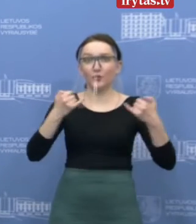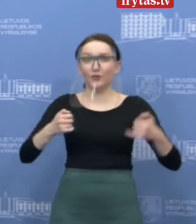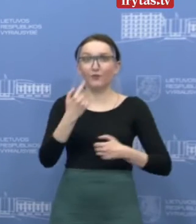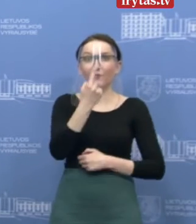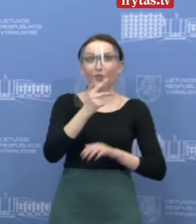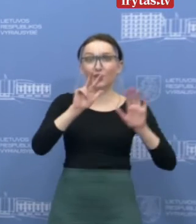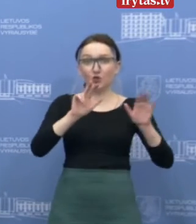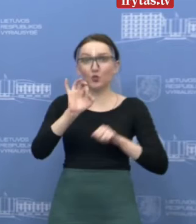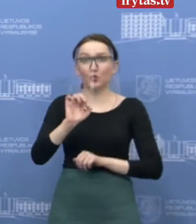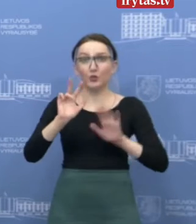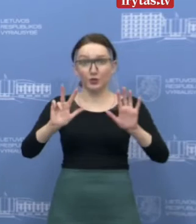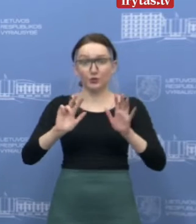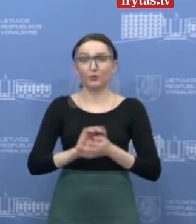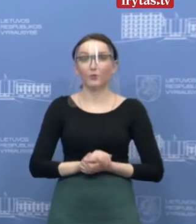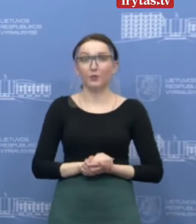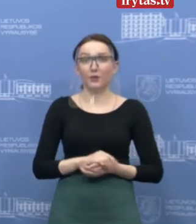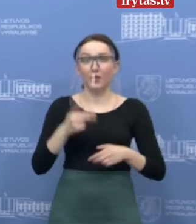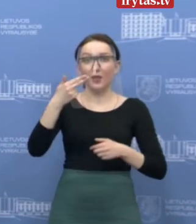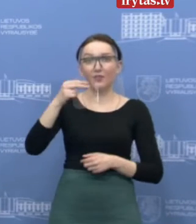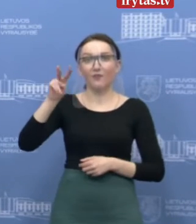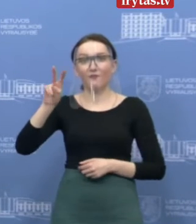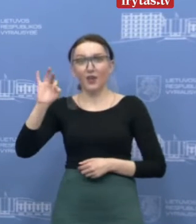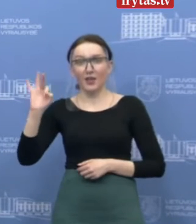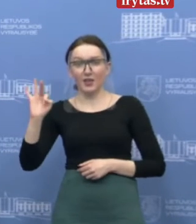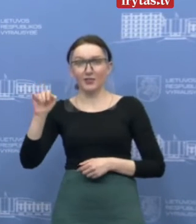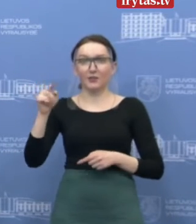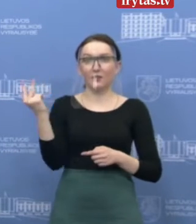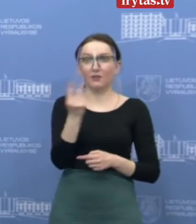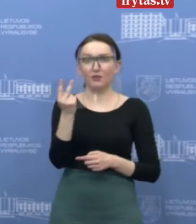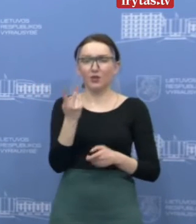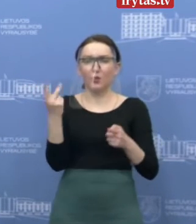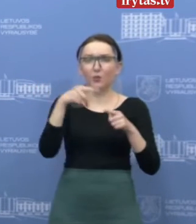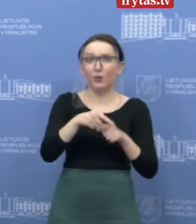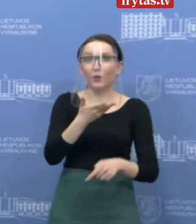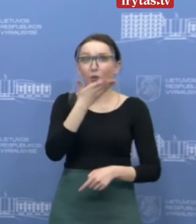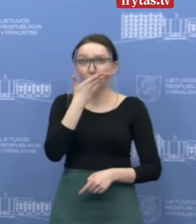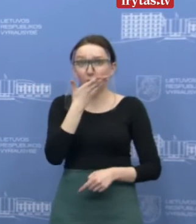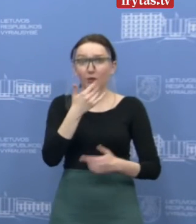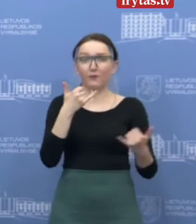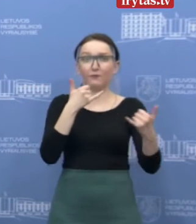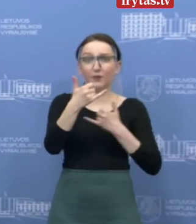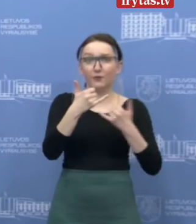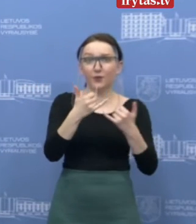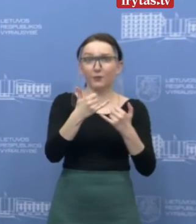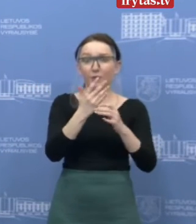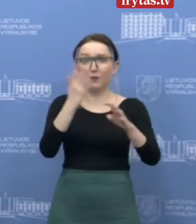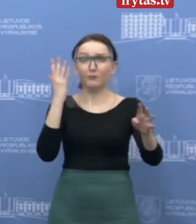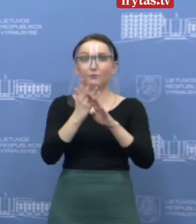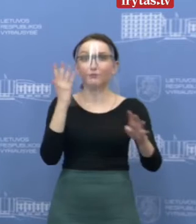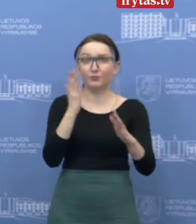1808 ir NVS karštojų linijai yra perkrautos. Žmonės pastoviai